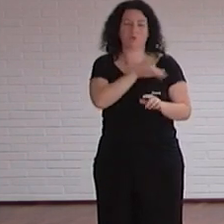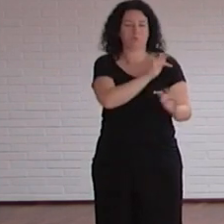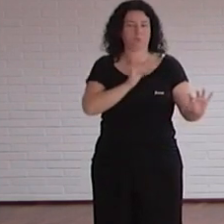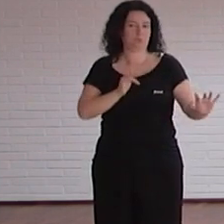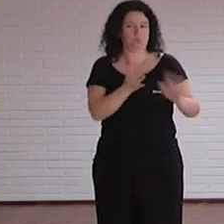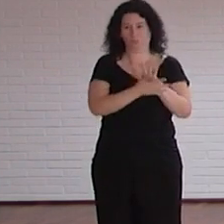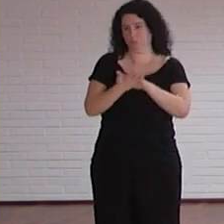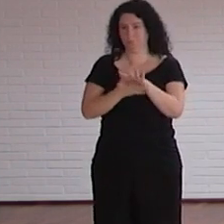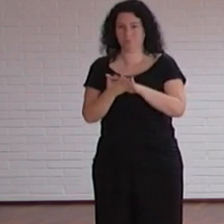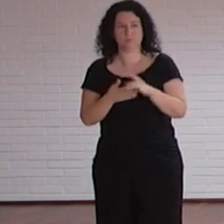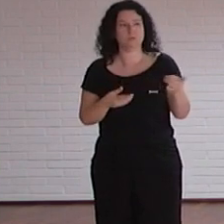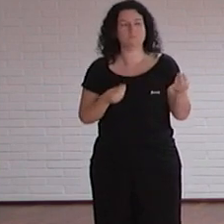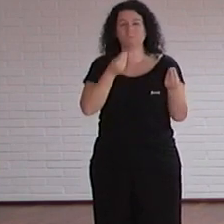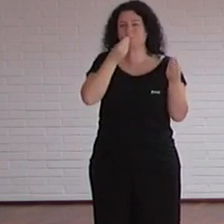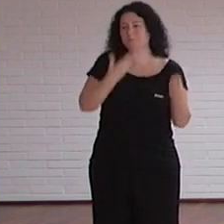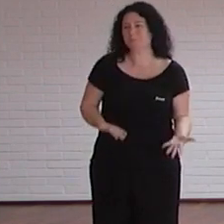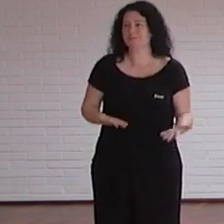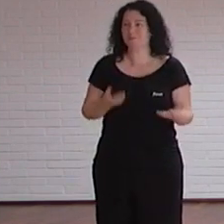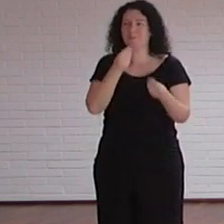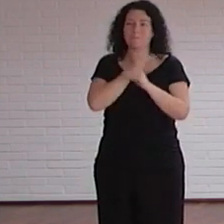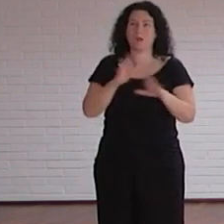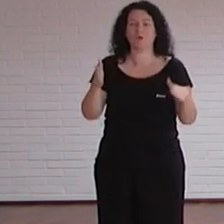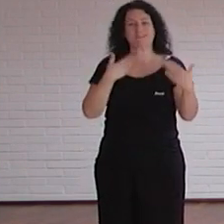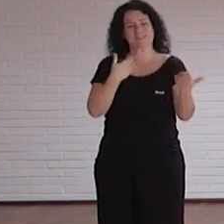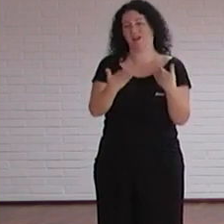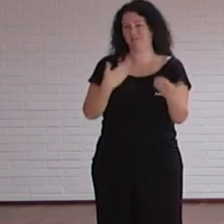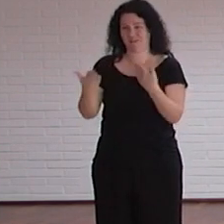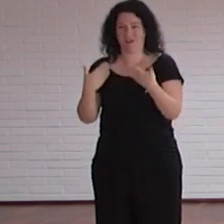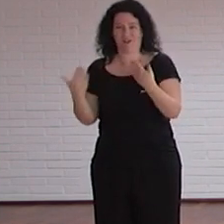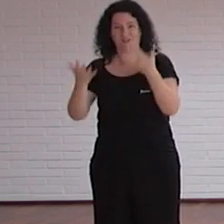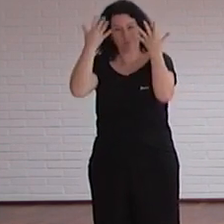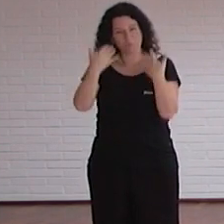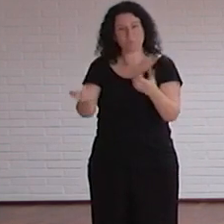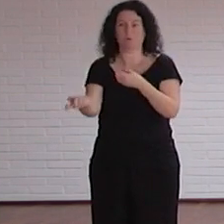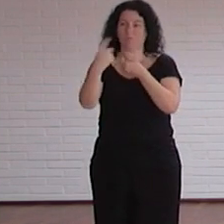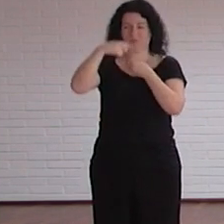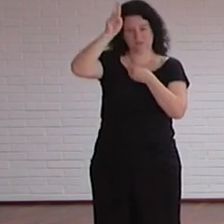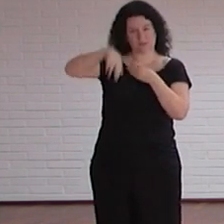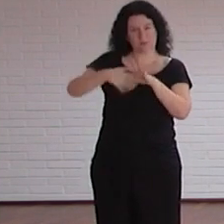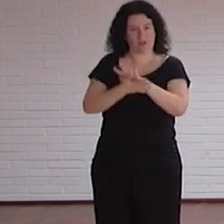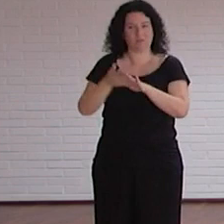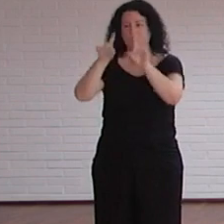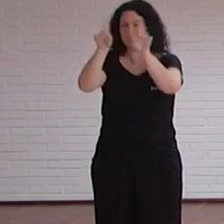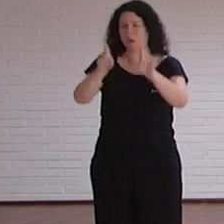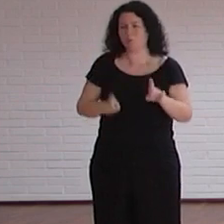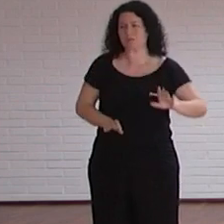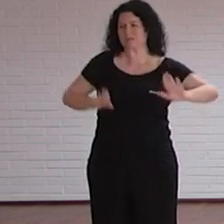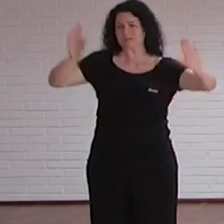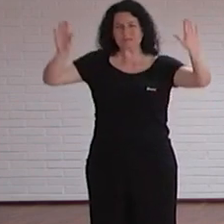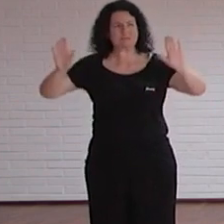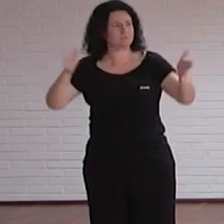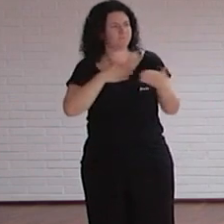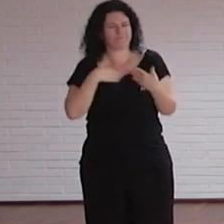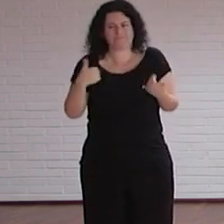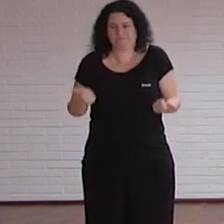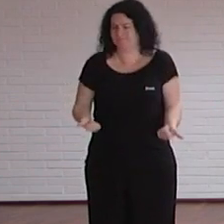que fuera una charla distendida donde participáramos todos entonces aquellas preguntas que tengáis intervenciones